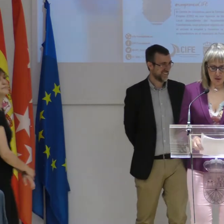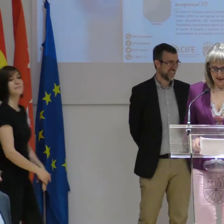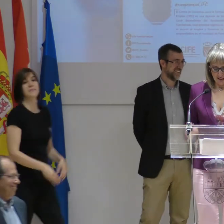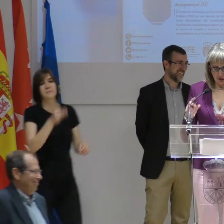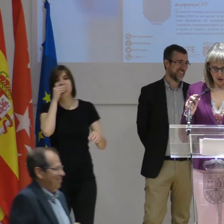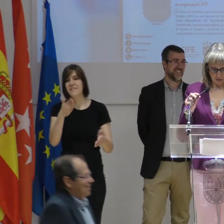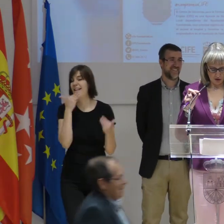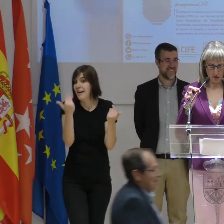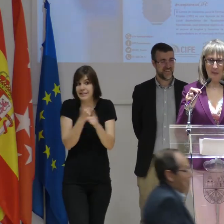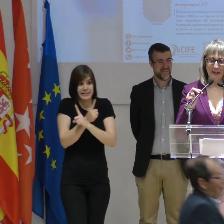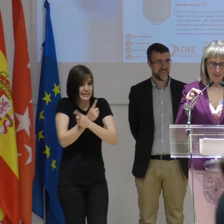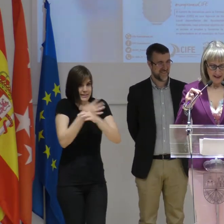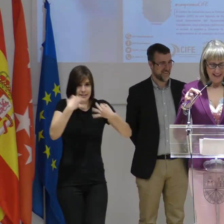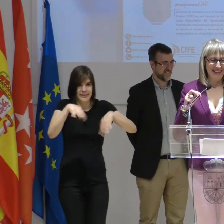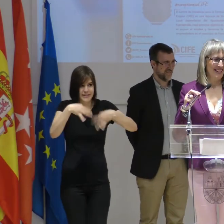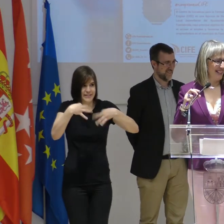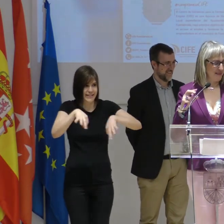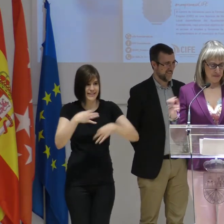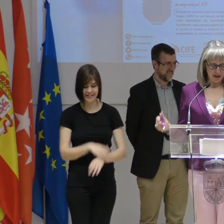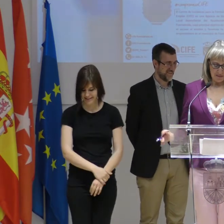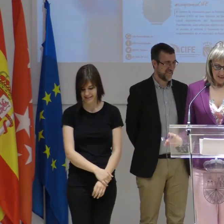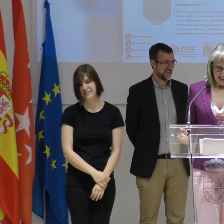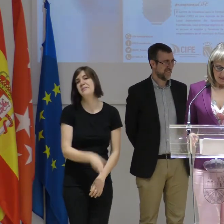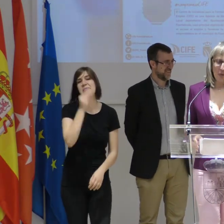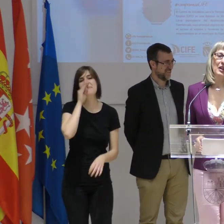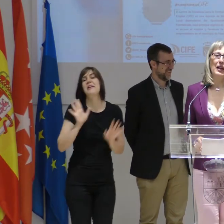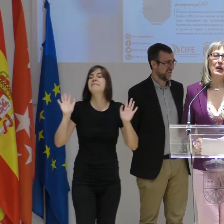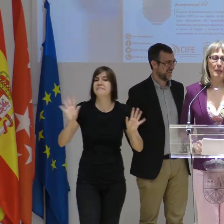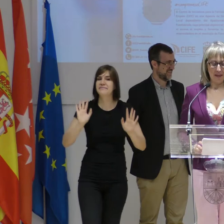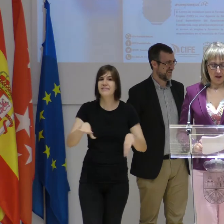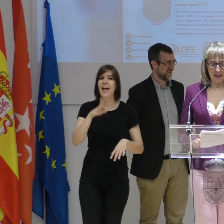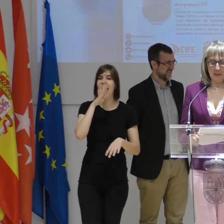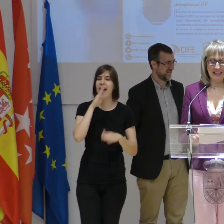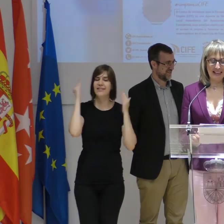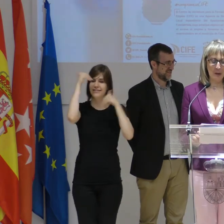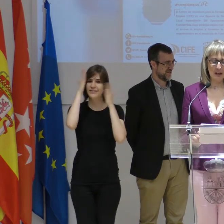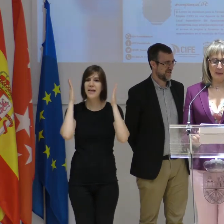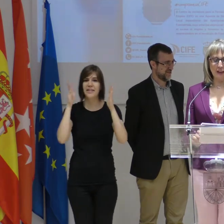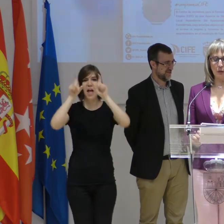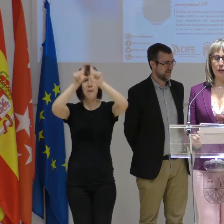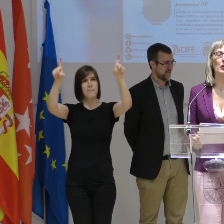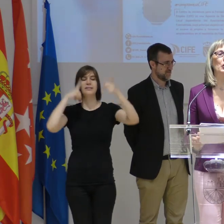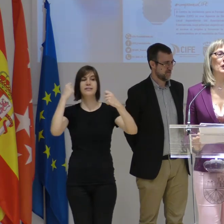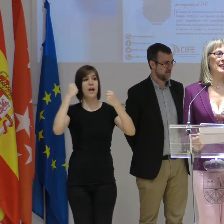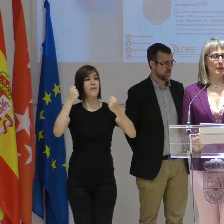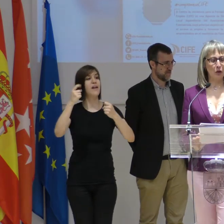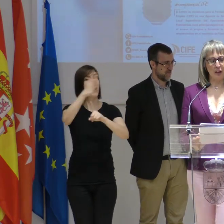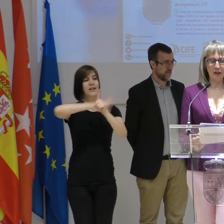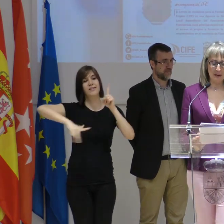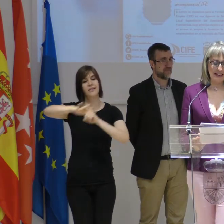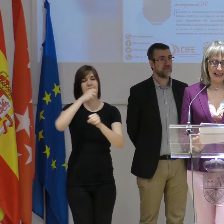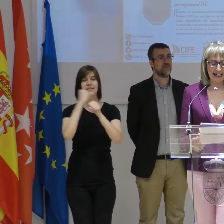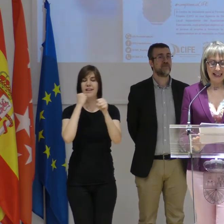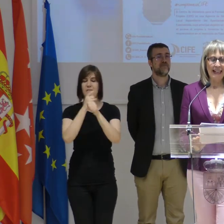Estupendo, muchas gracias. Son los nervios, esto es normal. Bueno, vamos ahora con la mención a empresas saludables, un entorno de trabajo